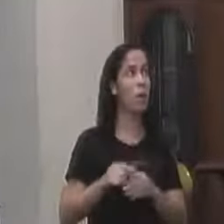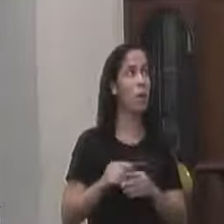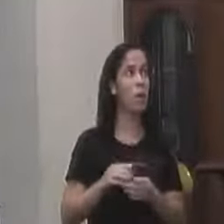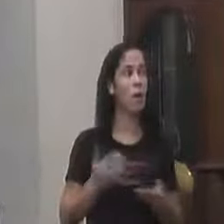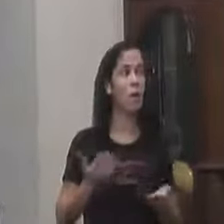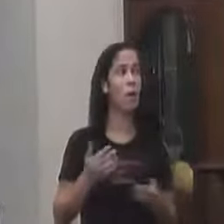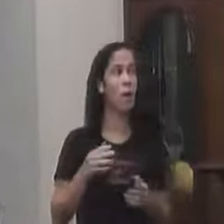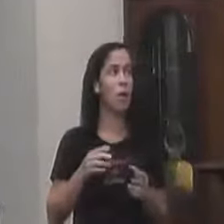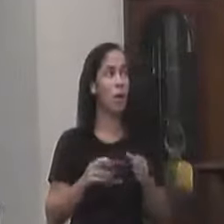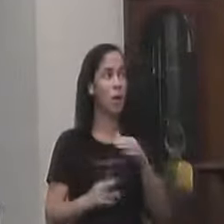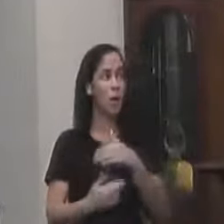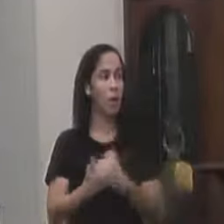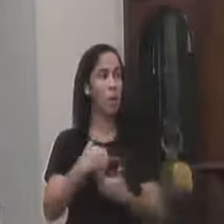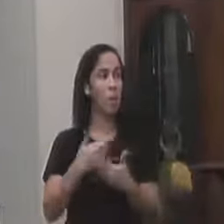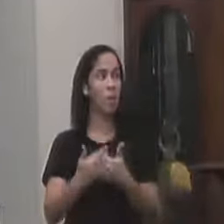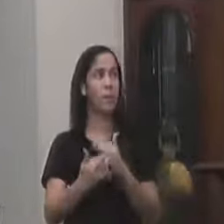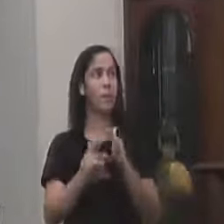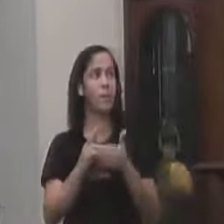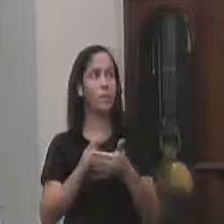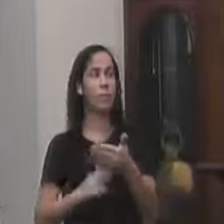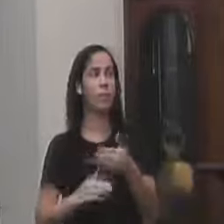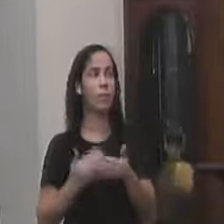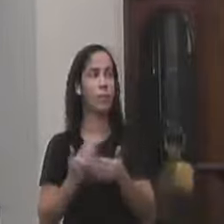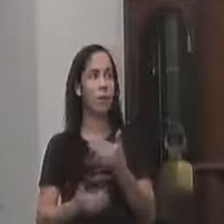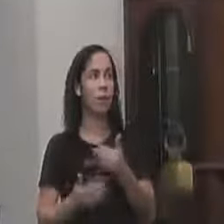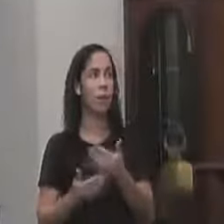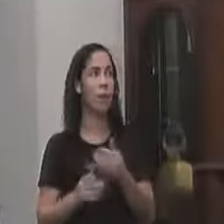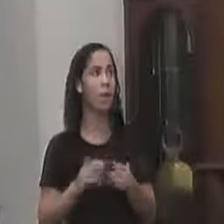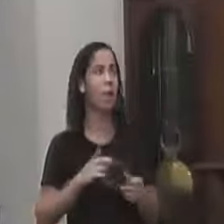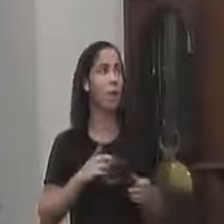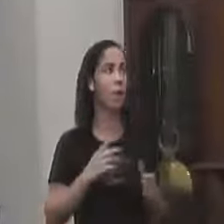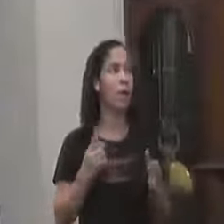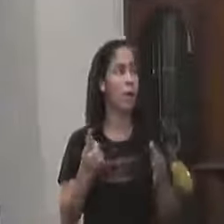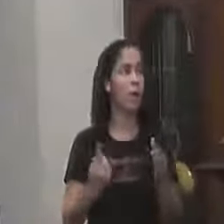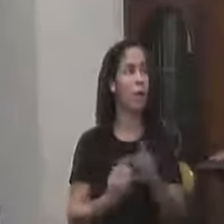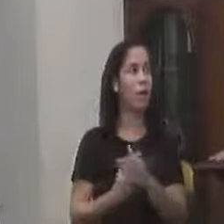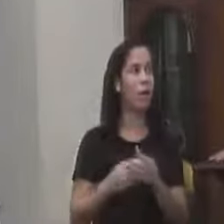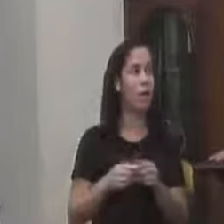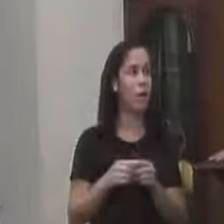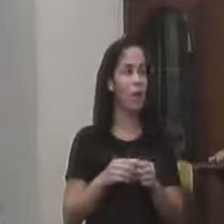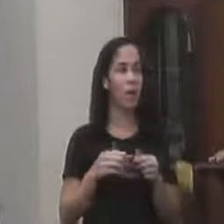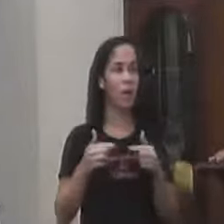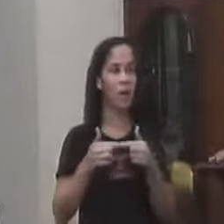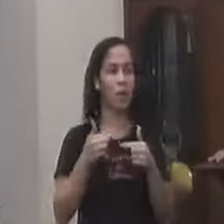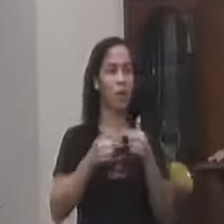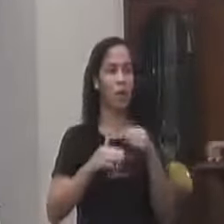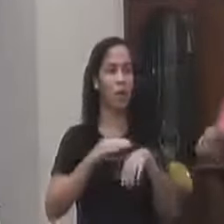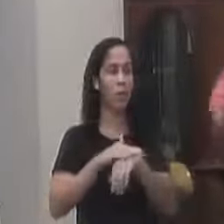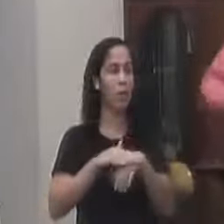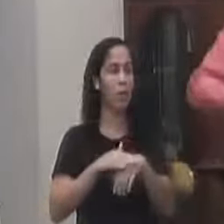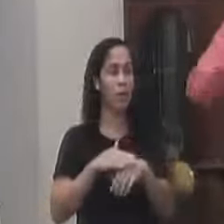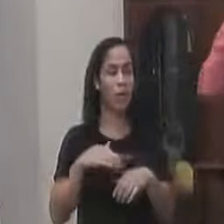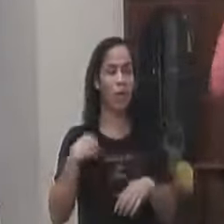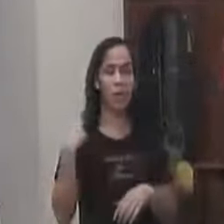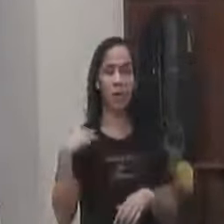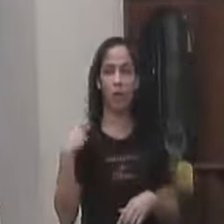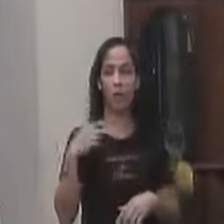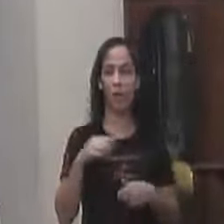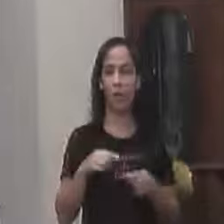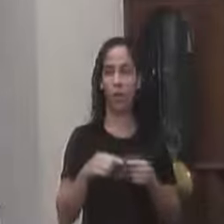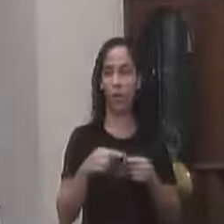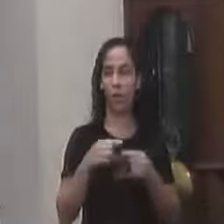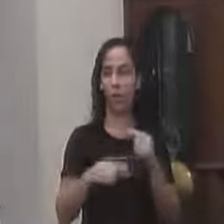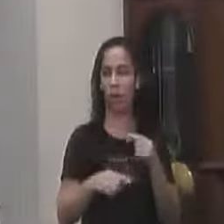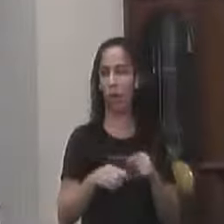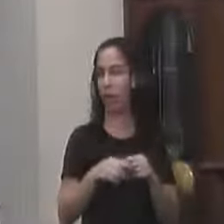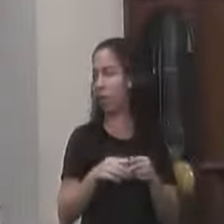gostei Dessa questão do regimento Eu acho melhor Eu perco o dia Mas a tem mais Para discutir O requerimento Então vereadores Discutam mais O meu